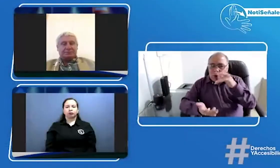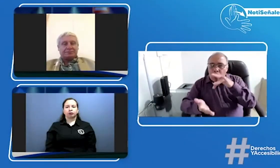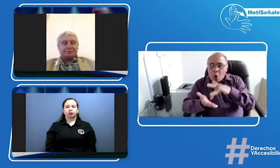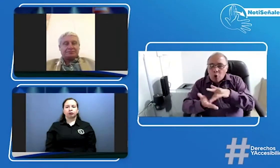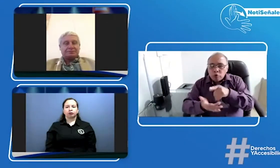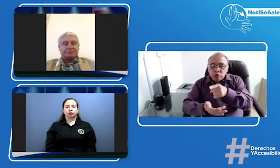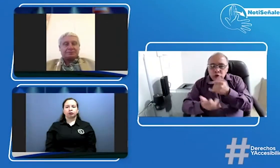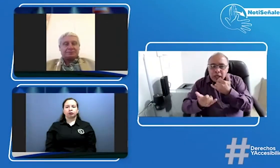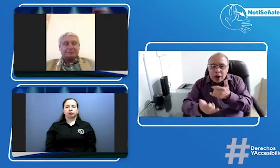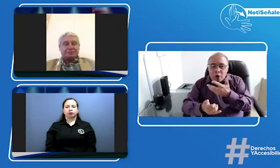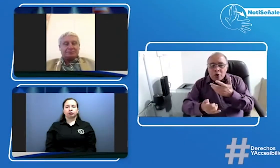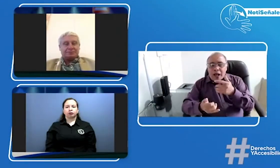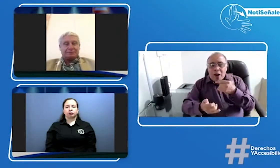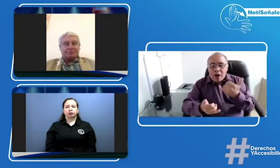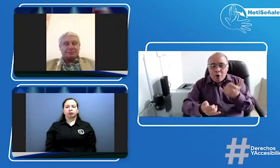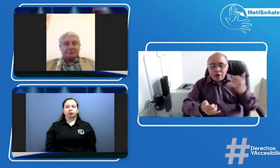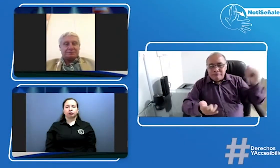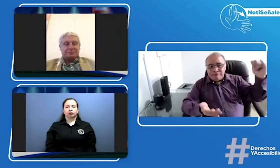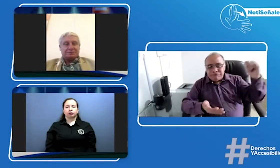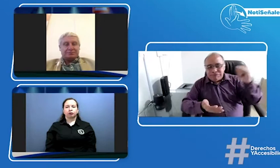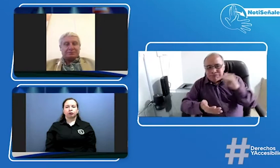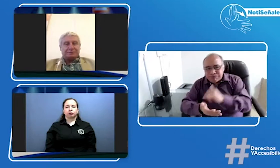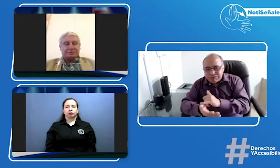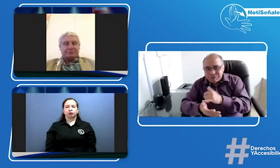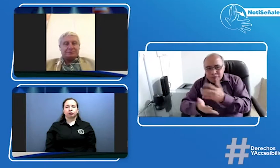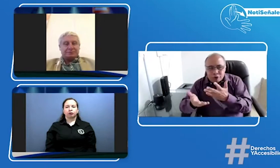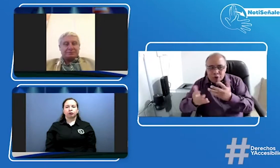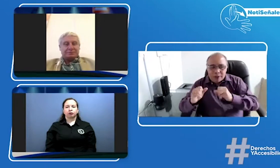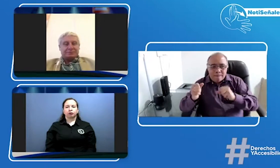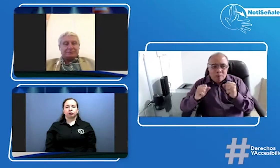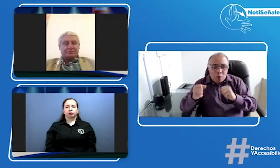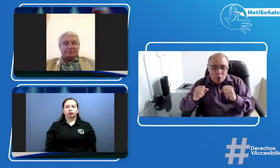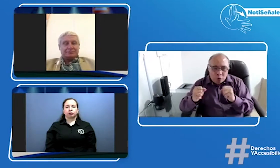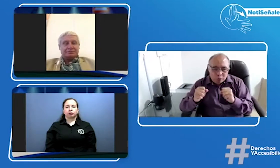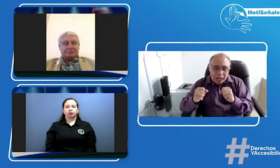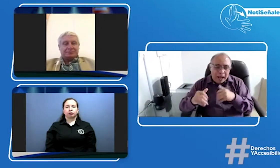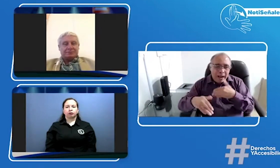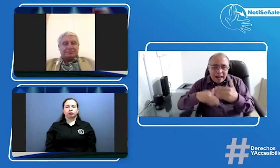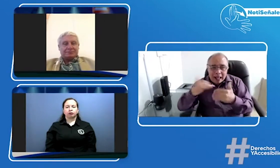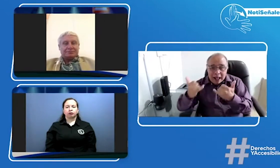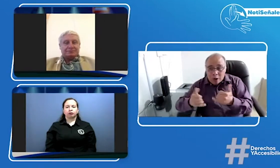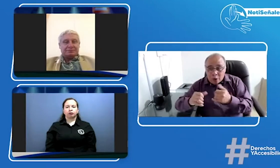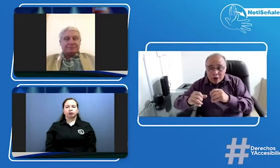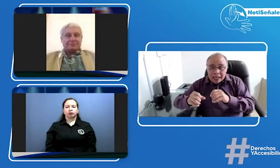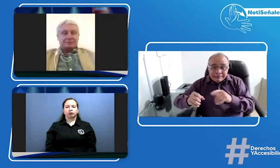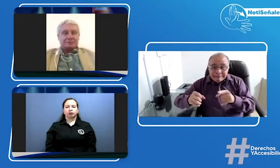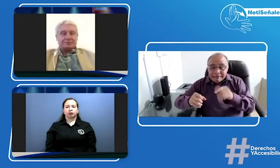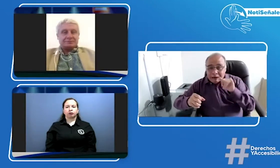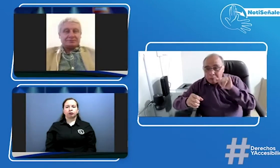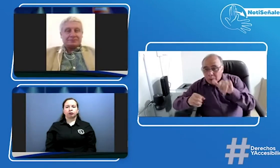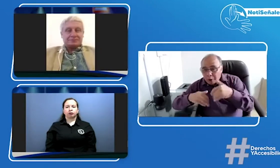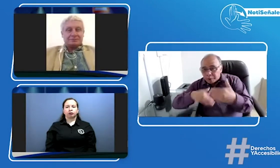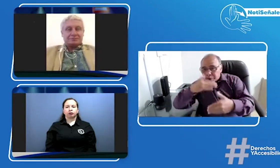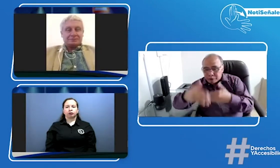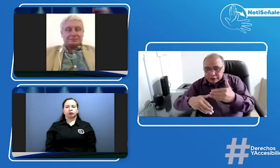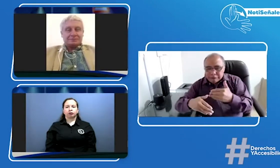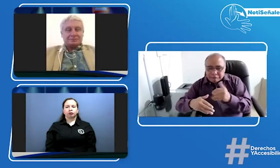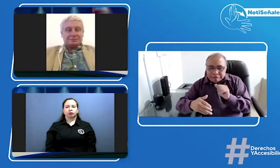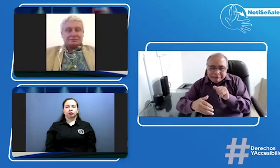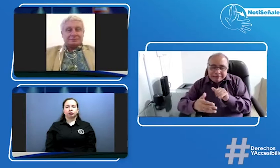bienvenido sabemos que usted acaba también de aterrizar a a Bogotá y pues también